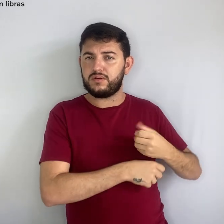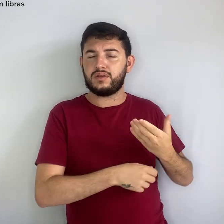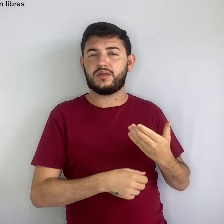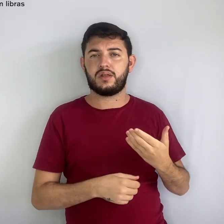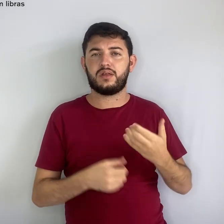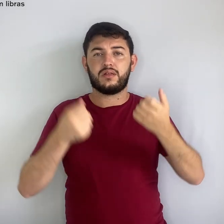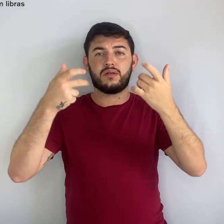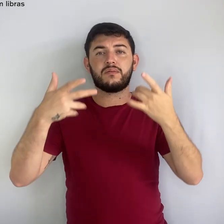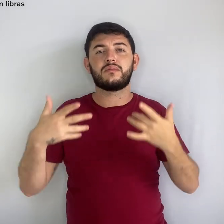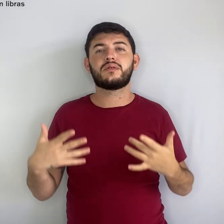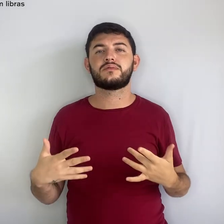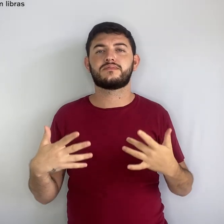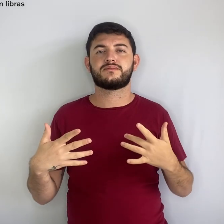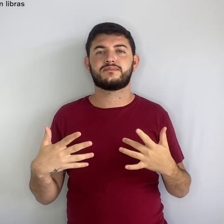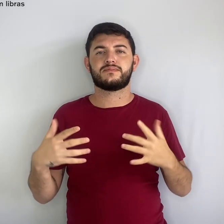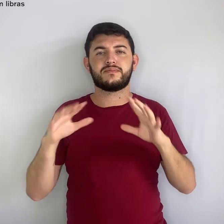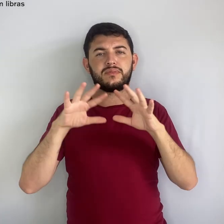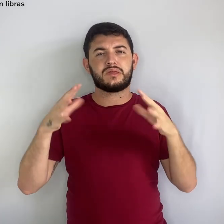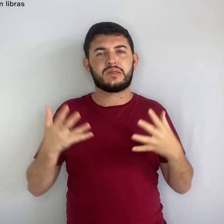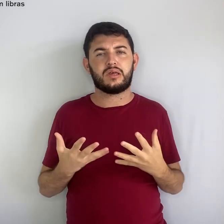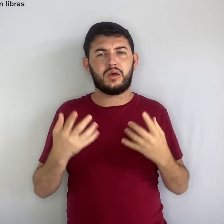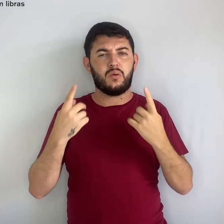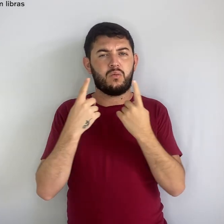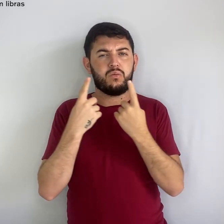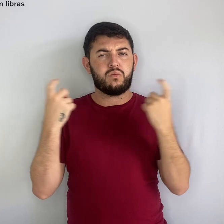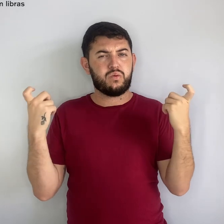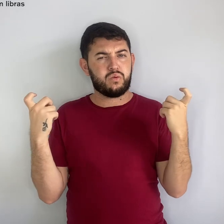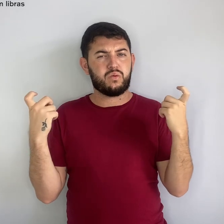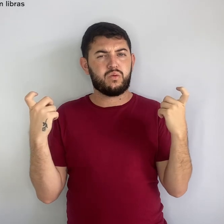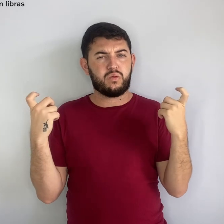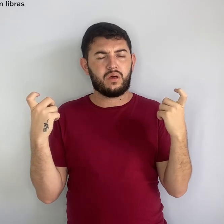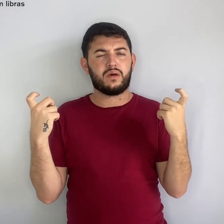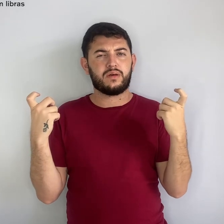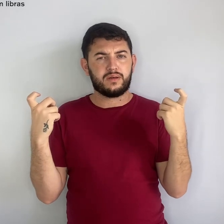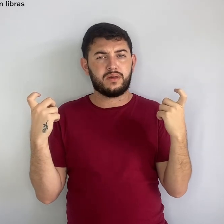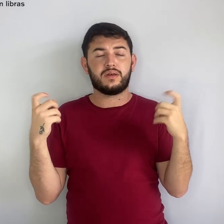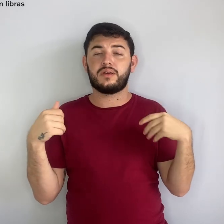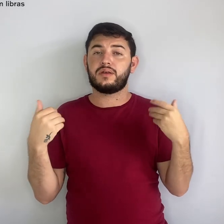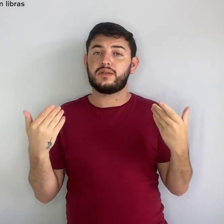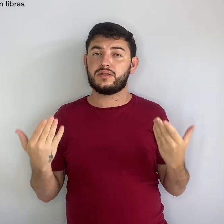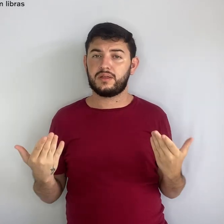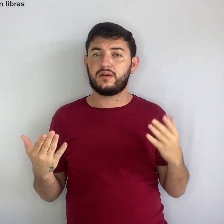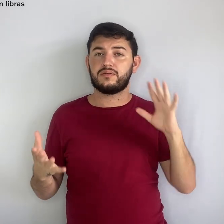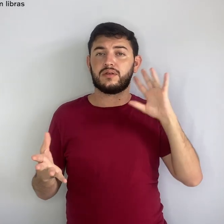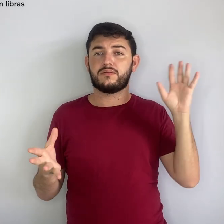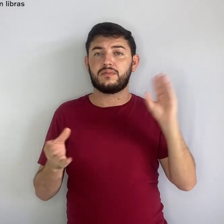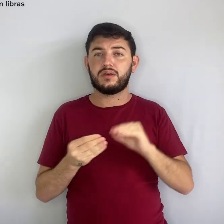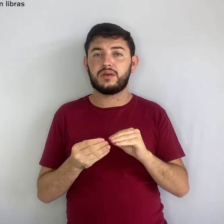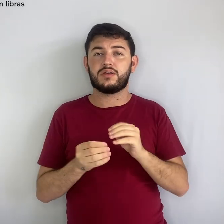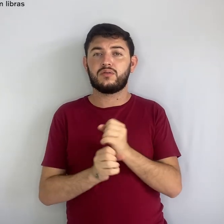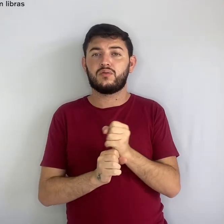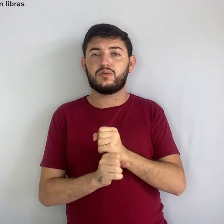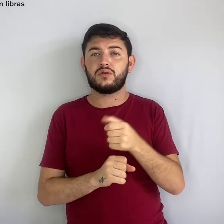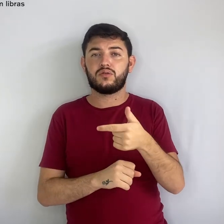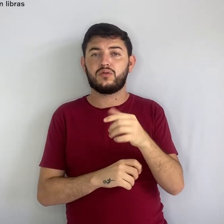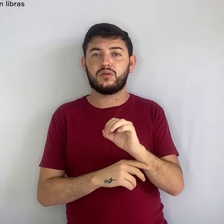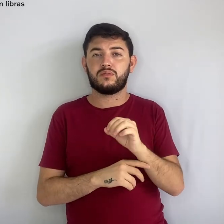começo do século e previa que chegaria em dezembro de 2023 com pelo menos